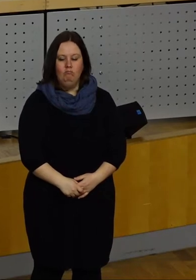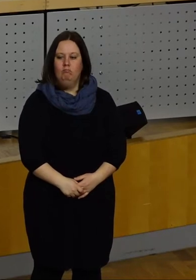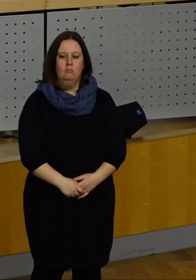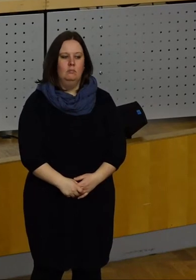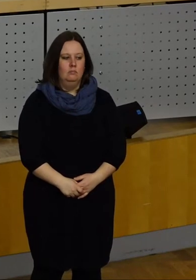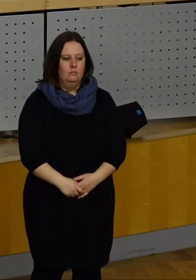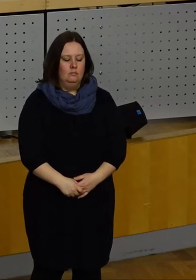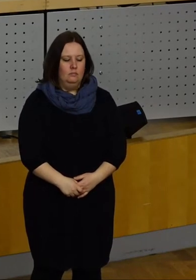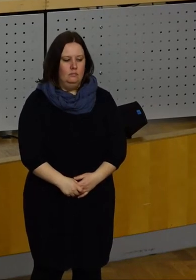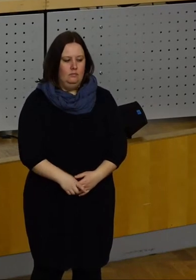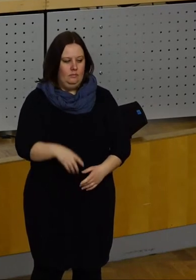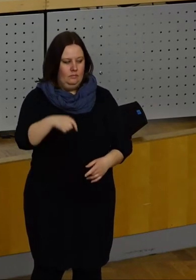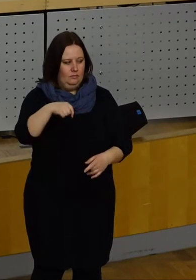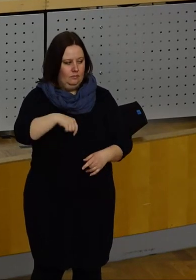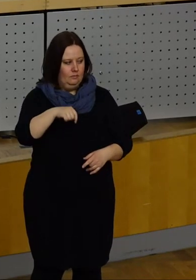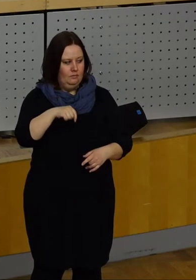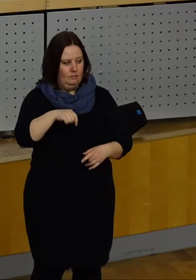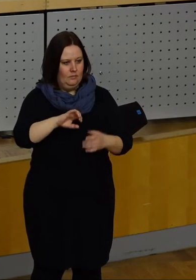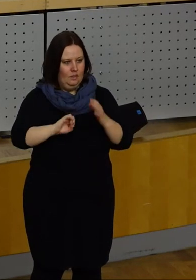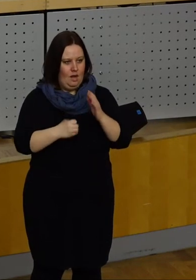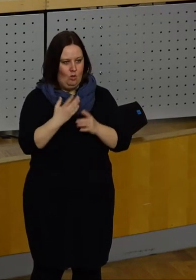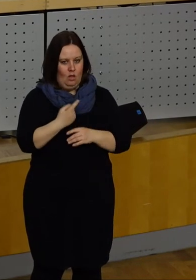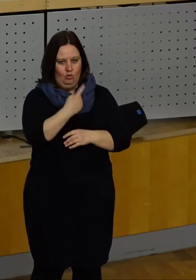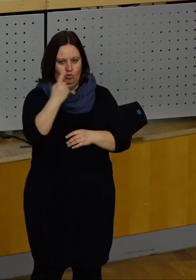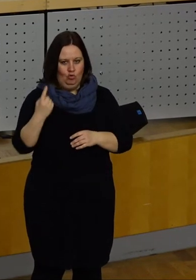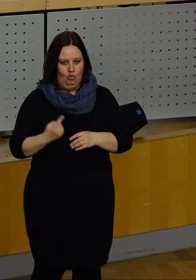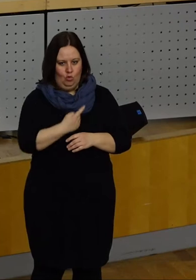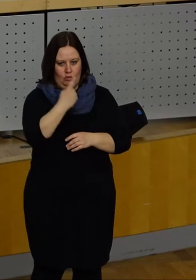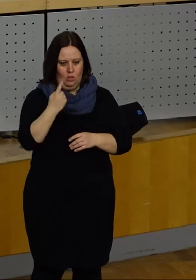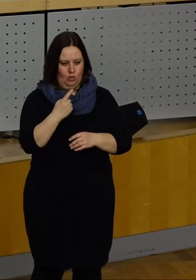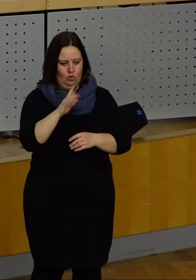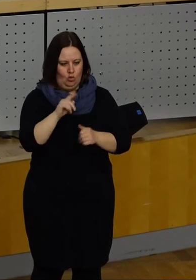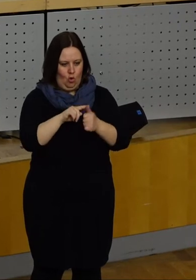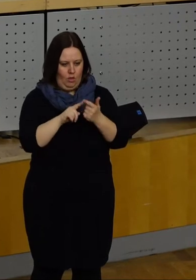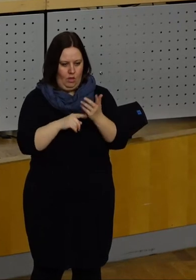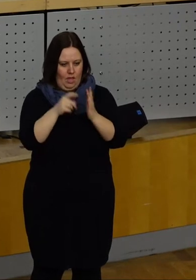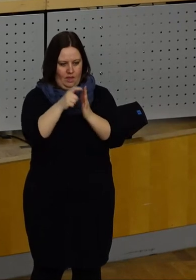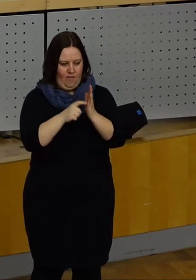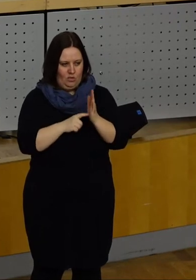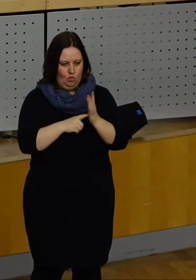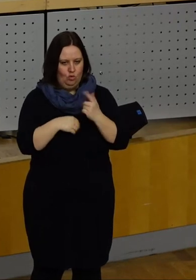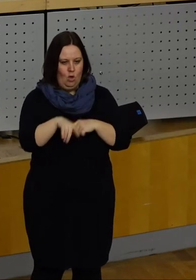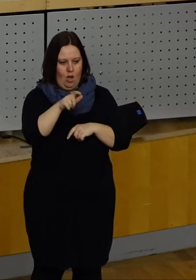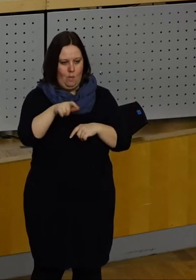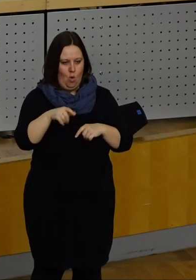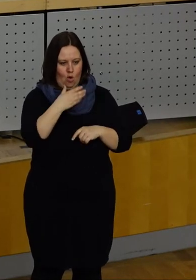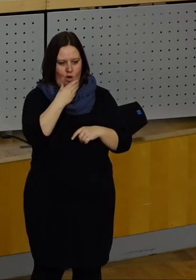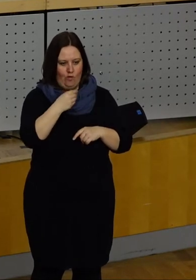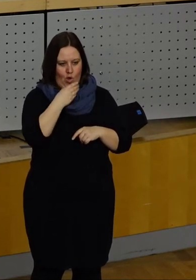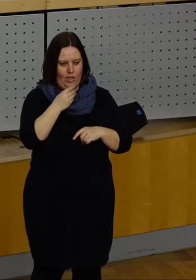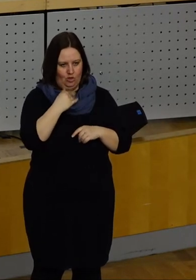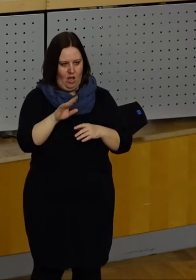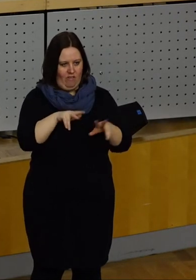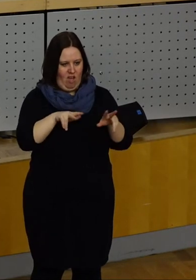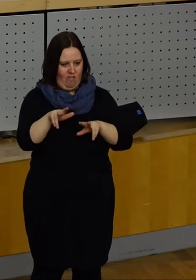Vorbereitung auf diese Aktuelle Stunde habe ich mir einmal ein paar Definitionen zur bürgerfreundlichen Verwaltung angesehen und